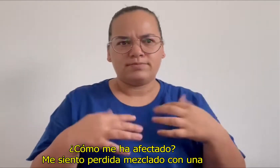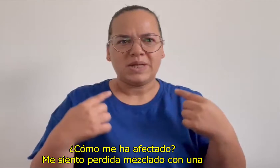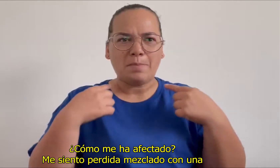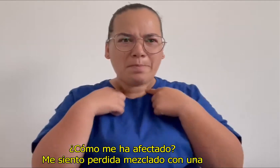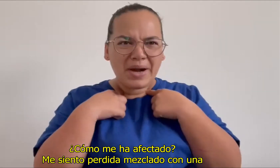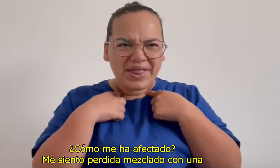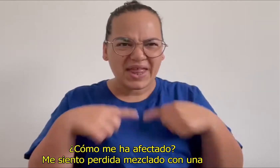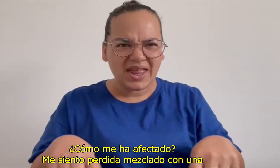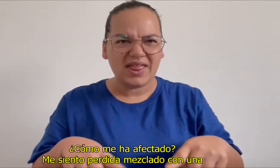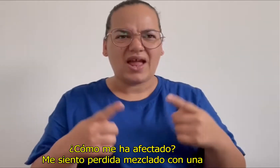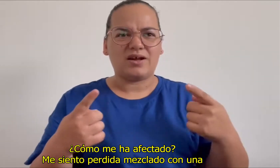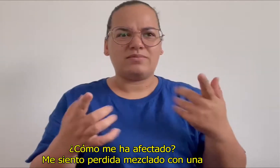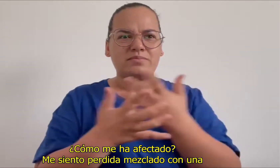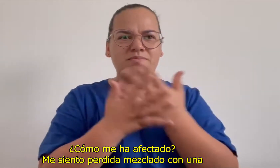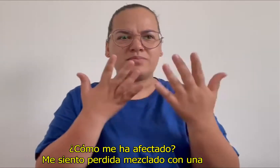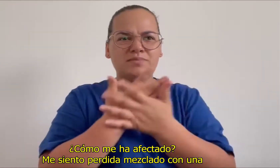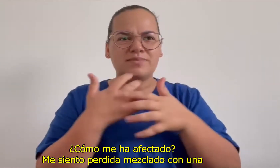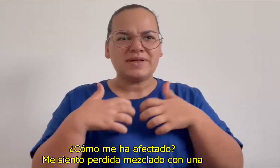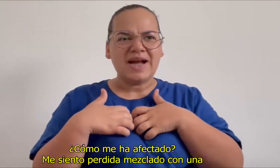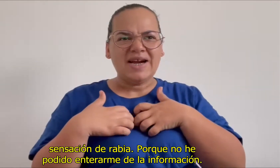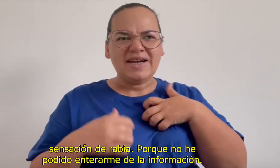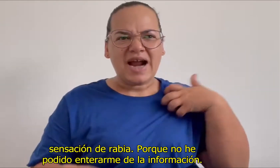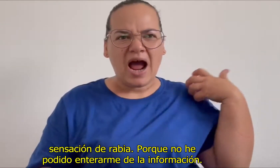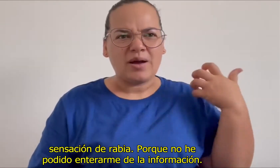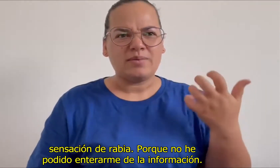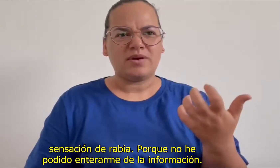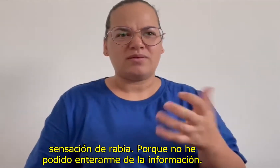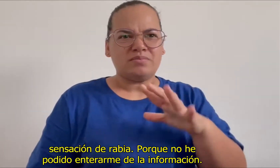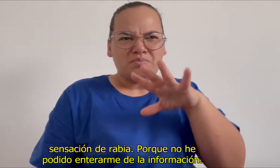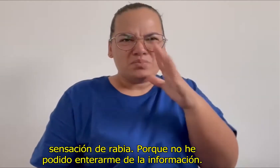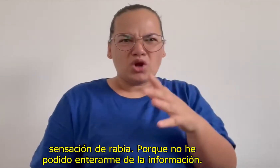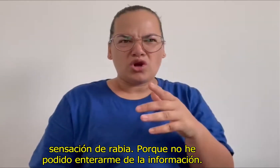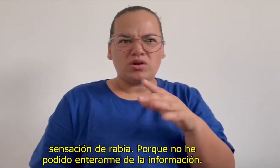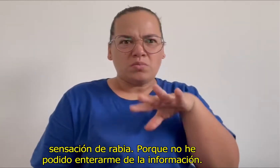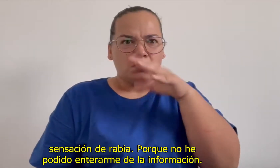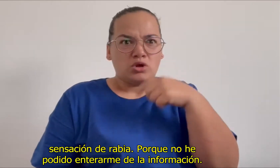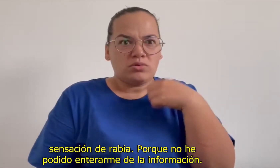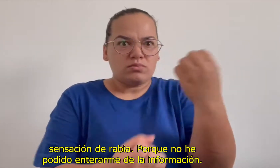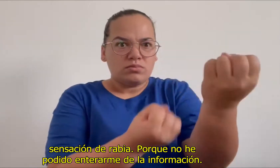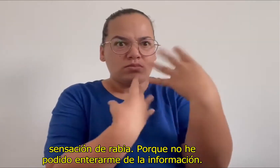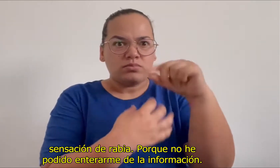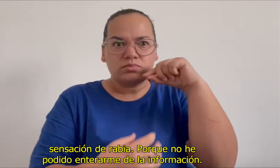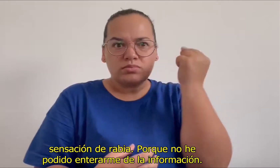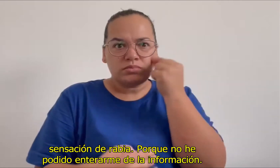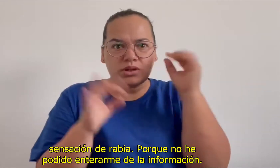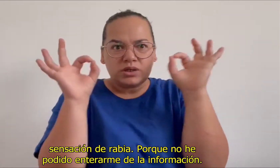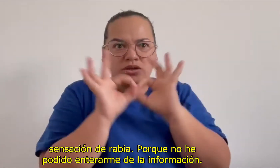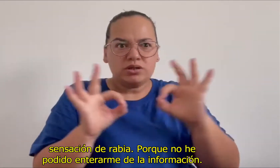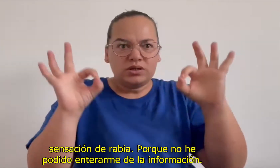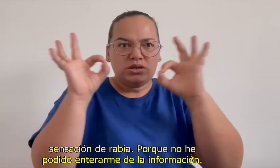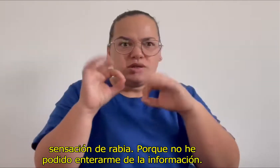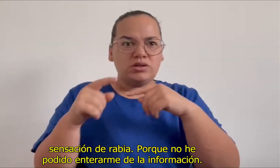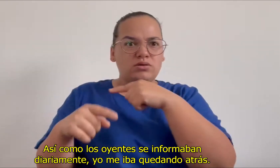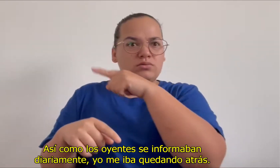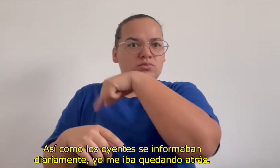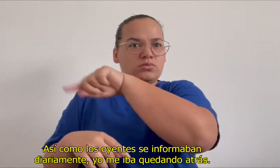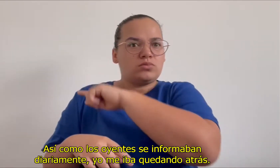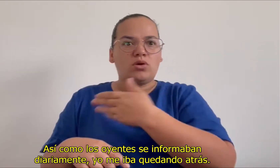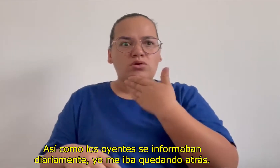Me siento perdida, mezclado con una sensación de rabia, porque no he podido enterarme de la información. Así, como los oyentes